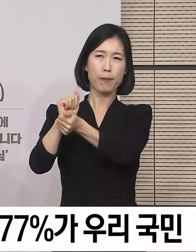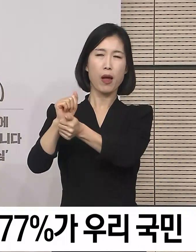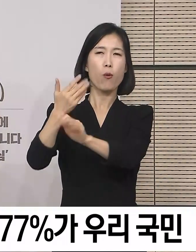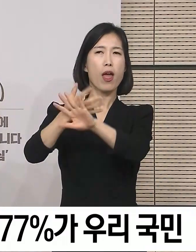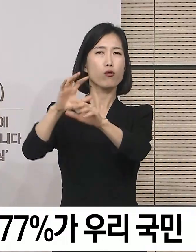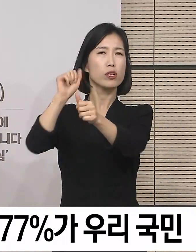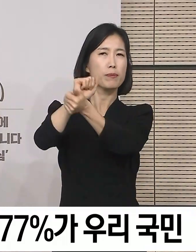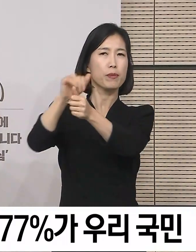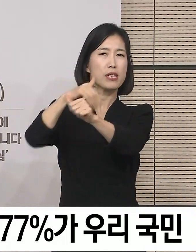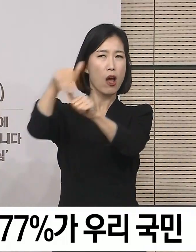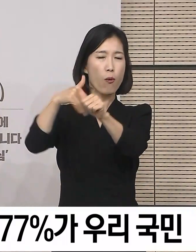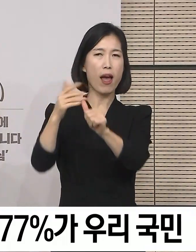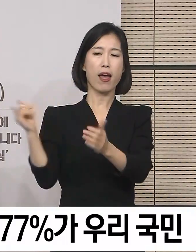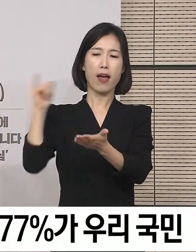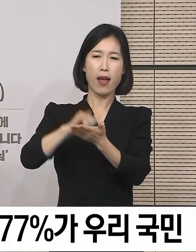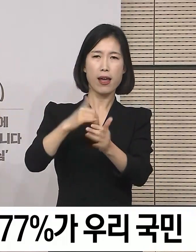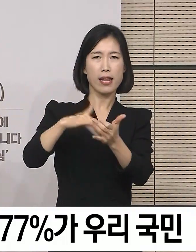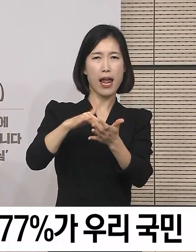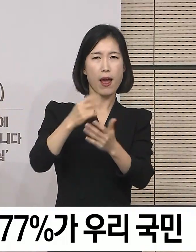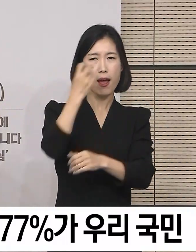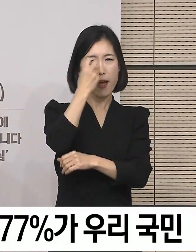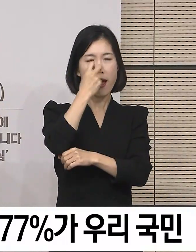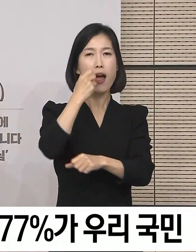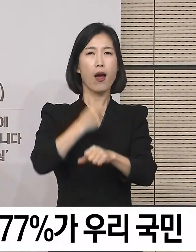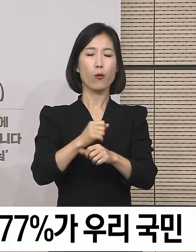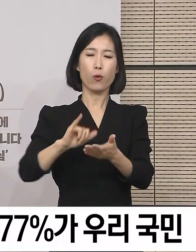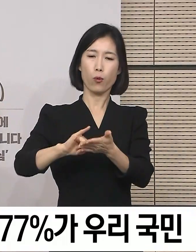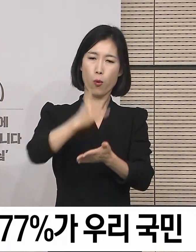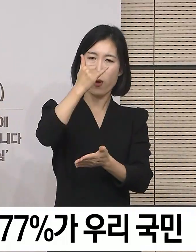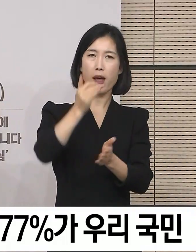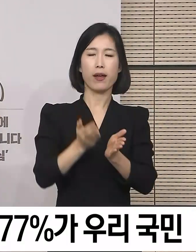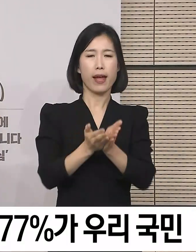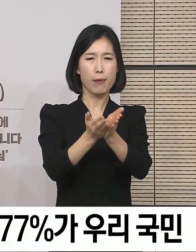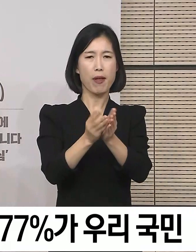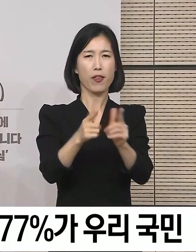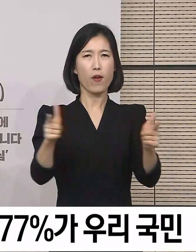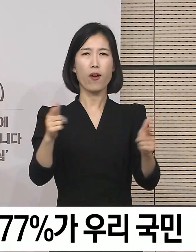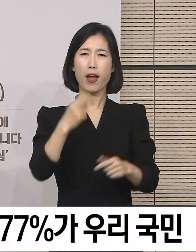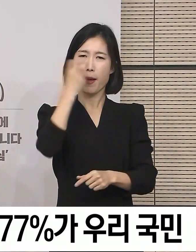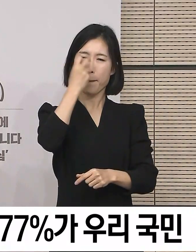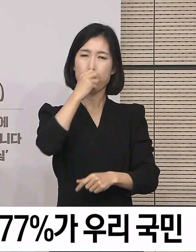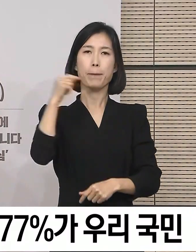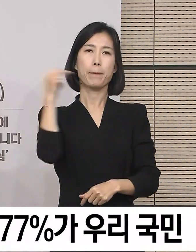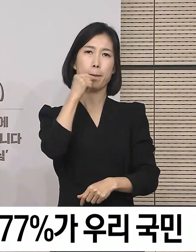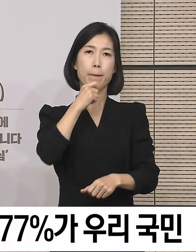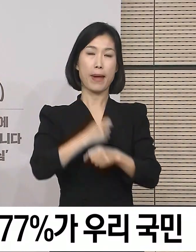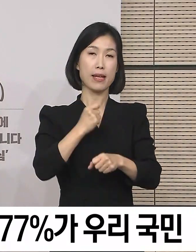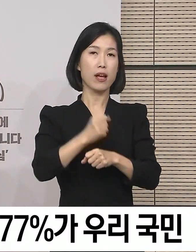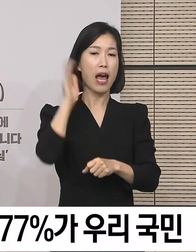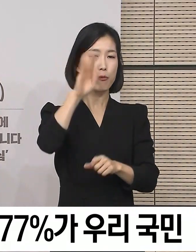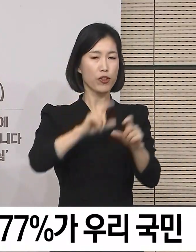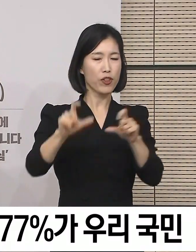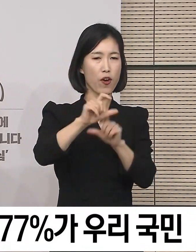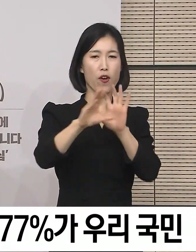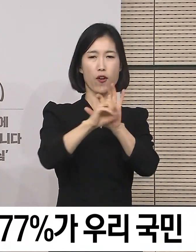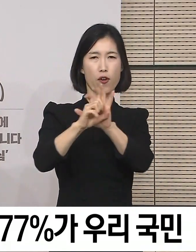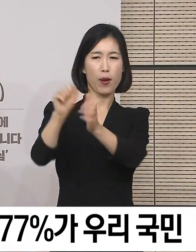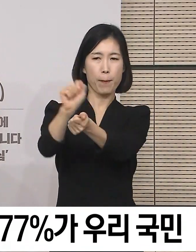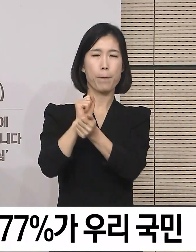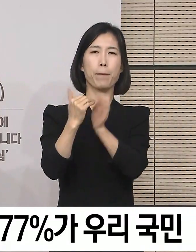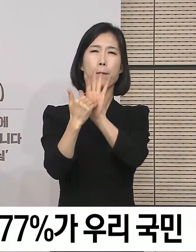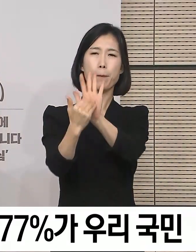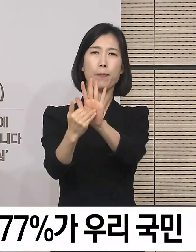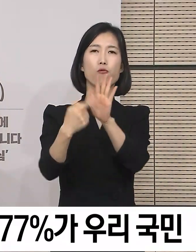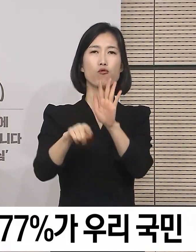해외 입국자 현황을 주시하는 한편 공항과 항만의 검역을 철저히 실시하여 코로나19의 해외 유입을 차단하기